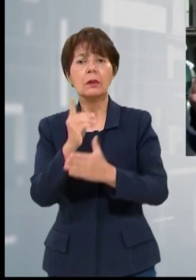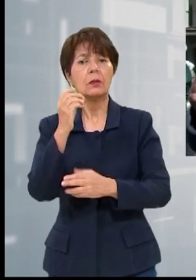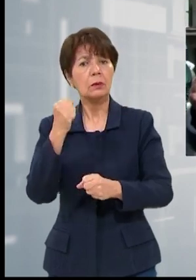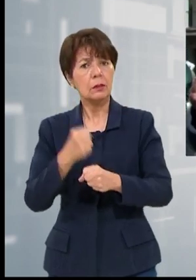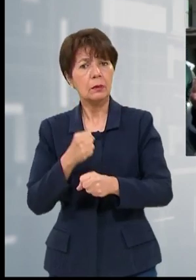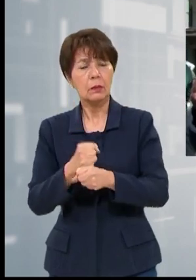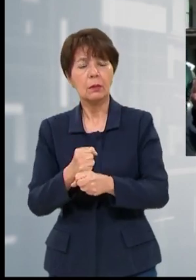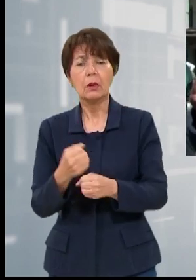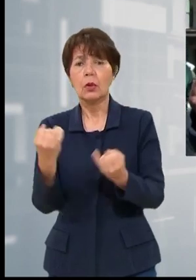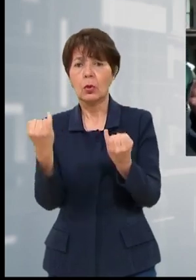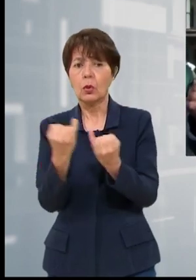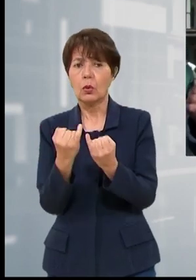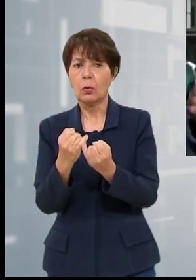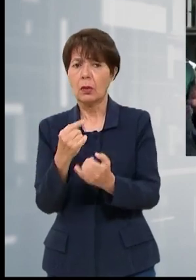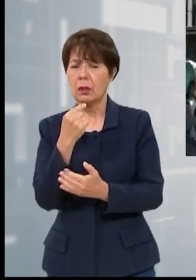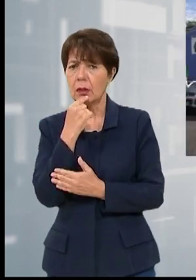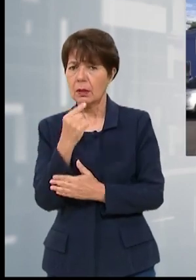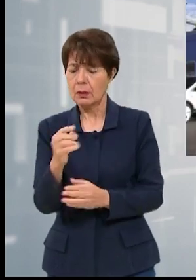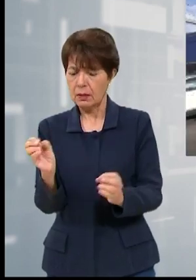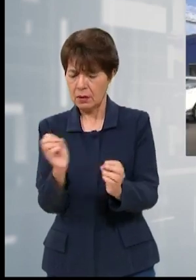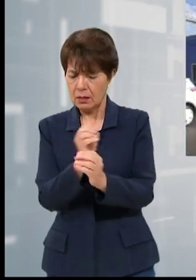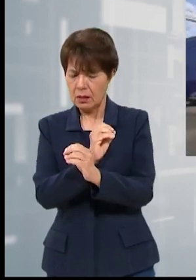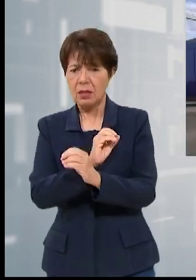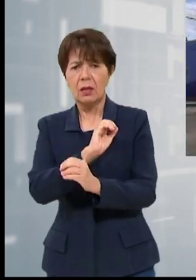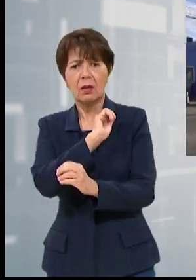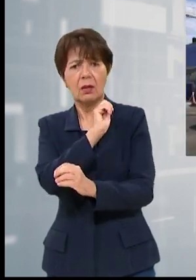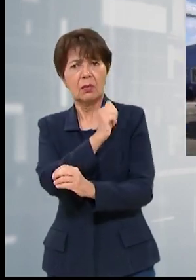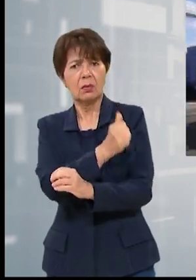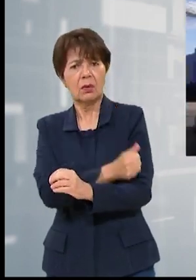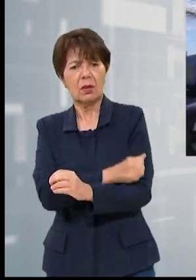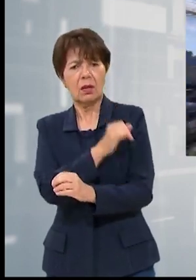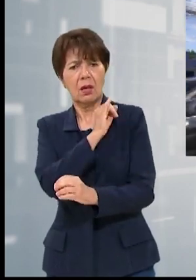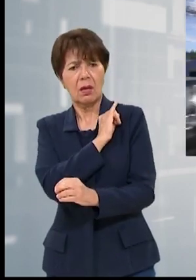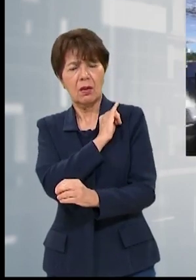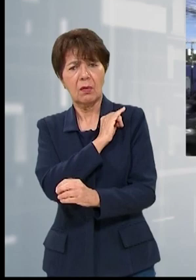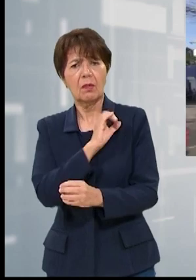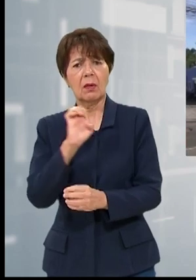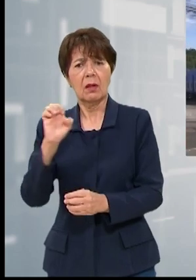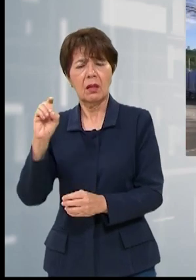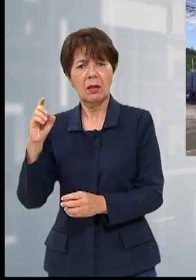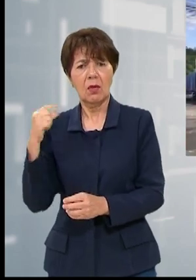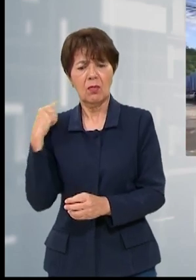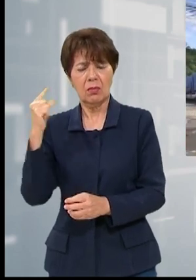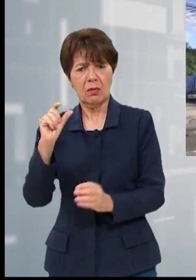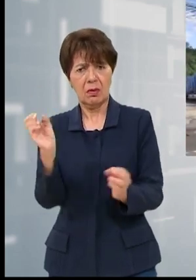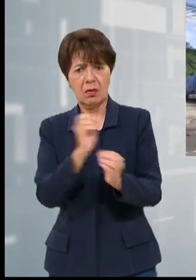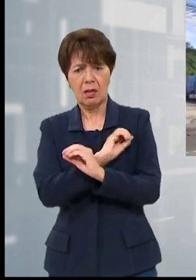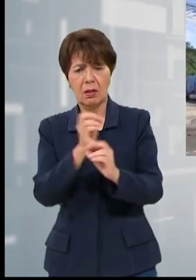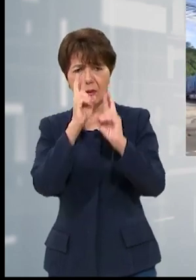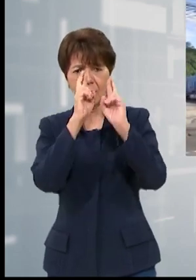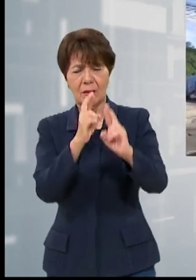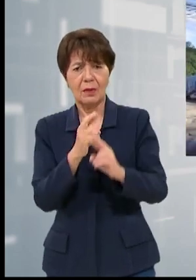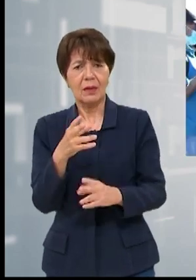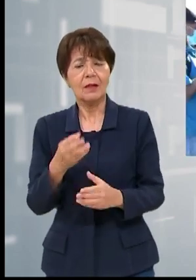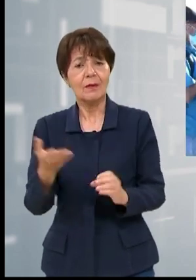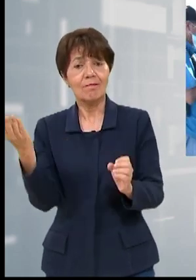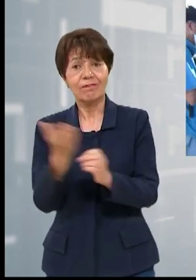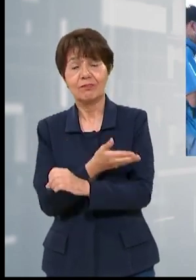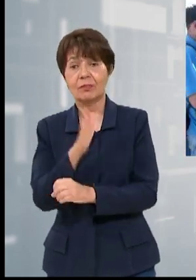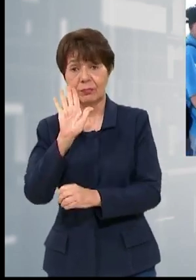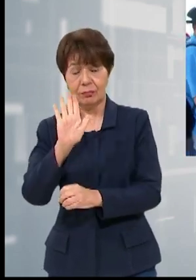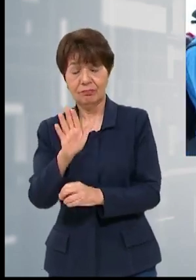tiempo que condenaron el abuso de autoridad que se dio por parte del exgerente Leonel Gómez, quien fue suspendido de su cargo.